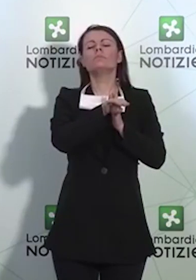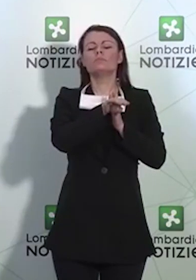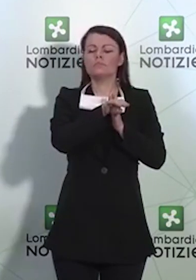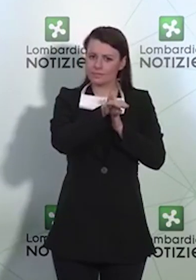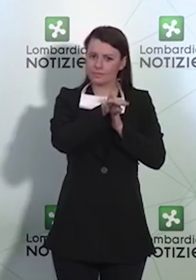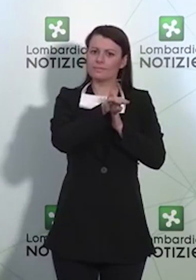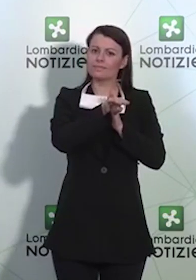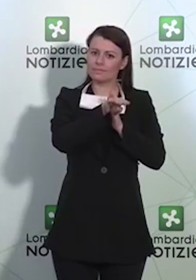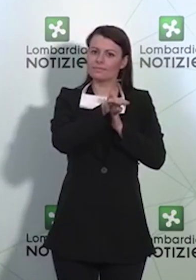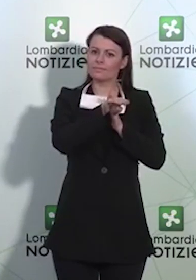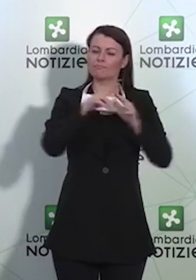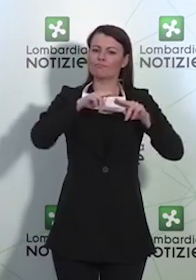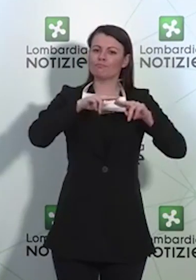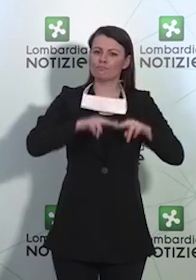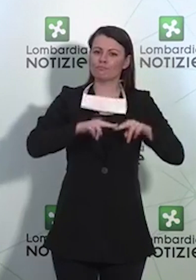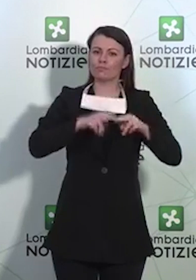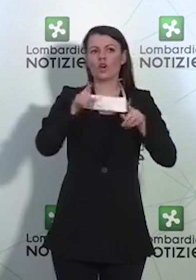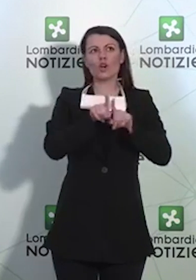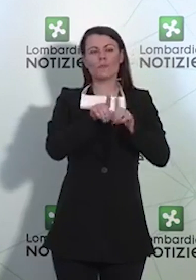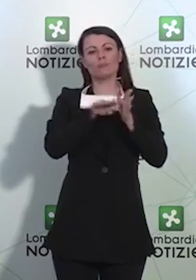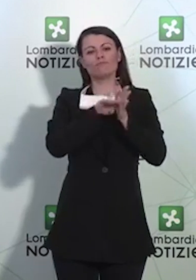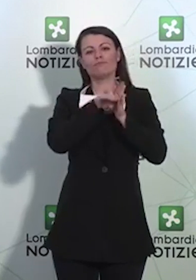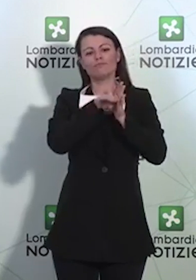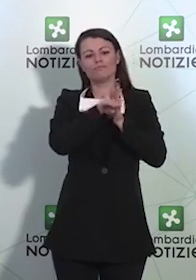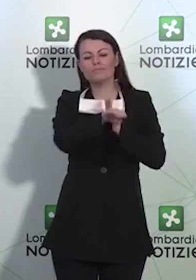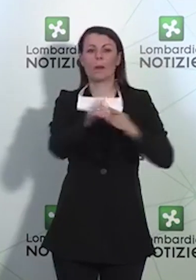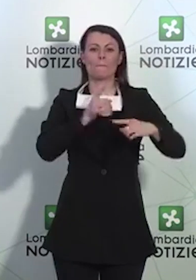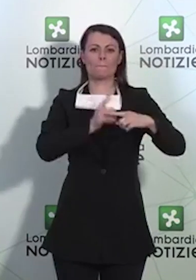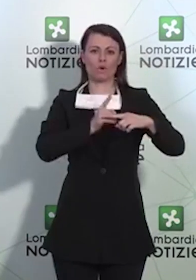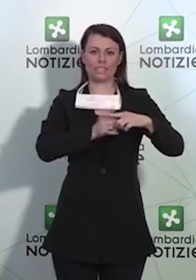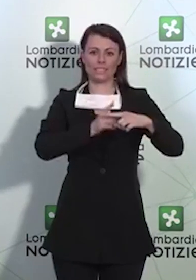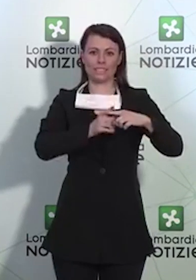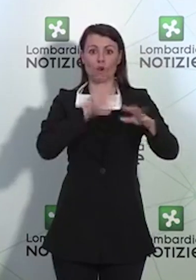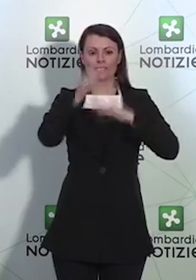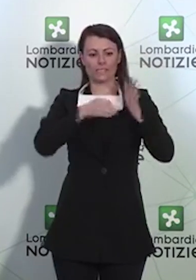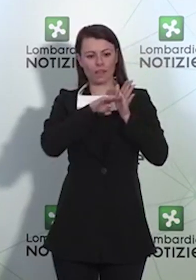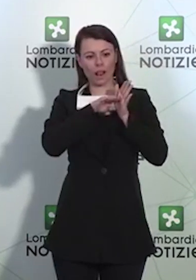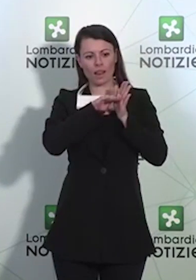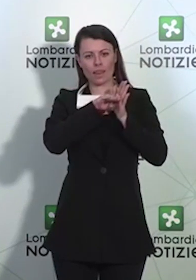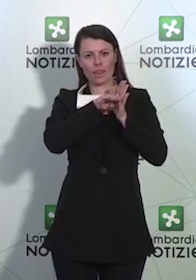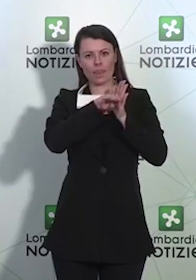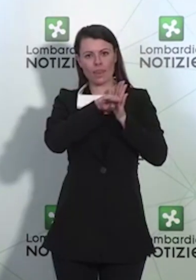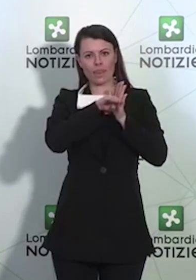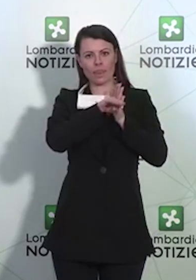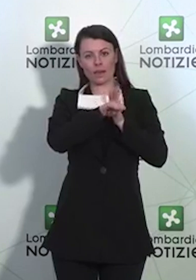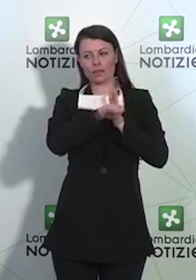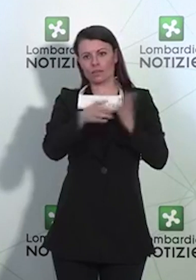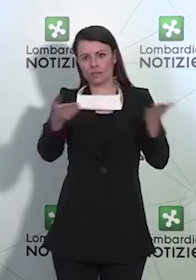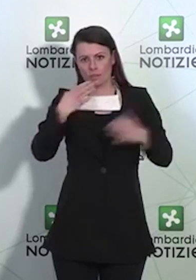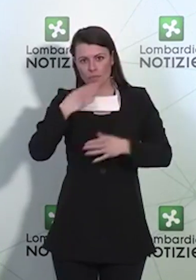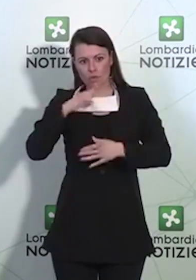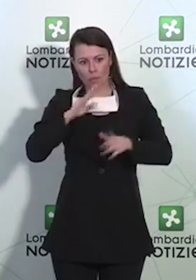linea, nel senso che continua ad essere in pianura, non ha fortunatamente